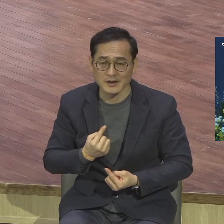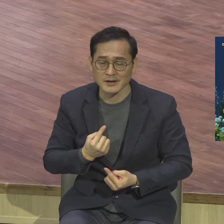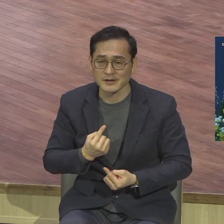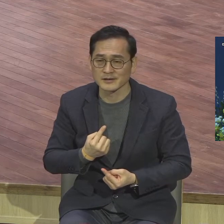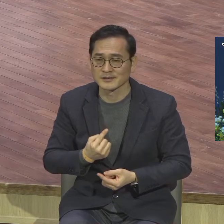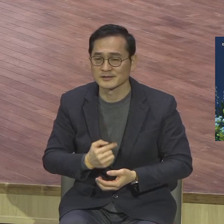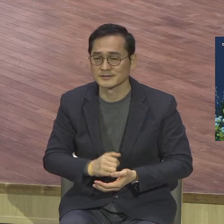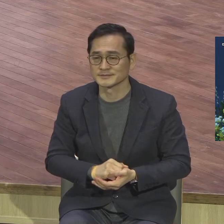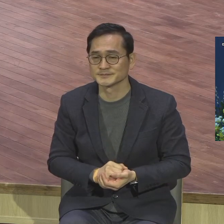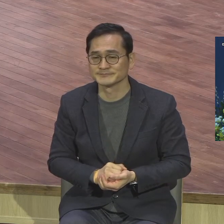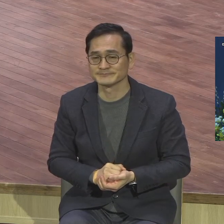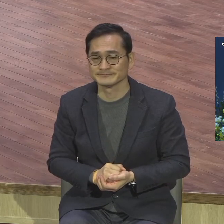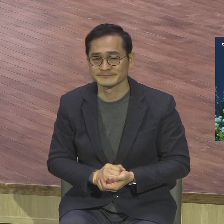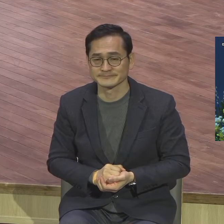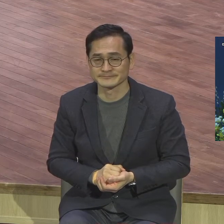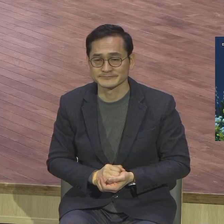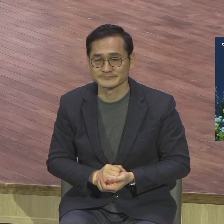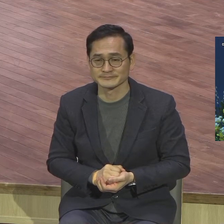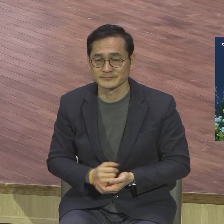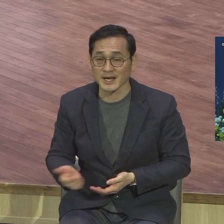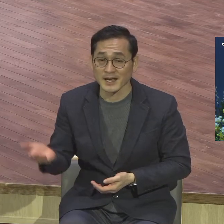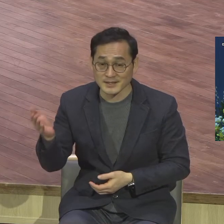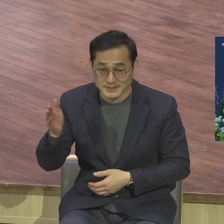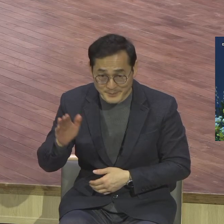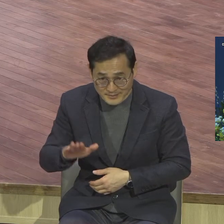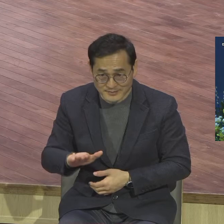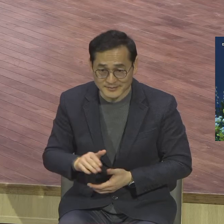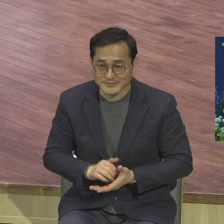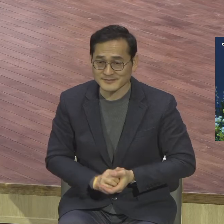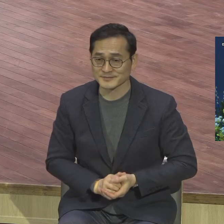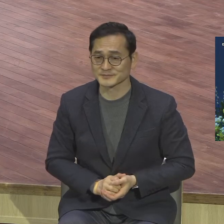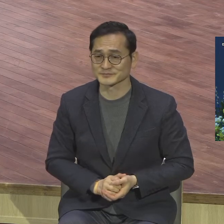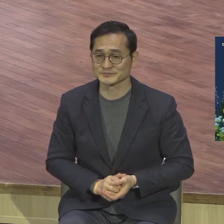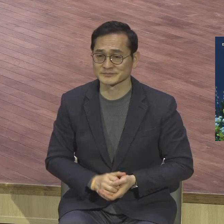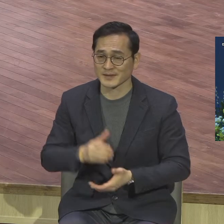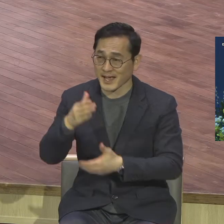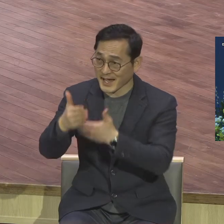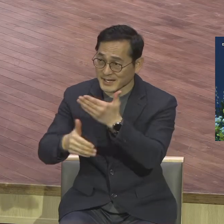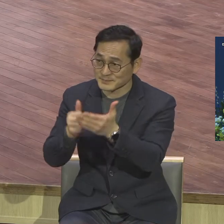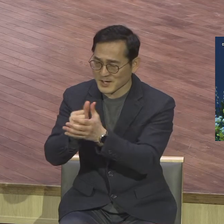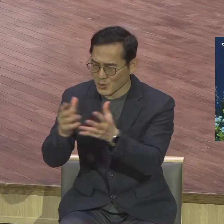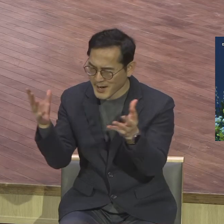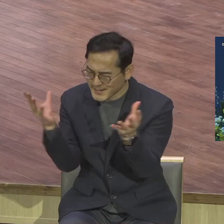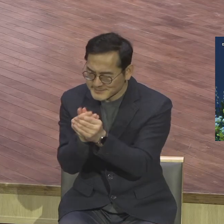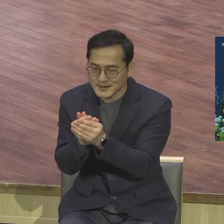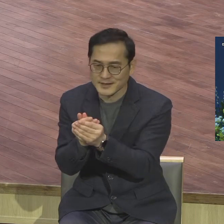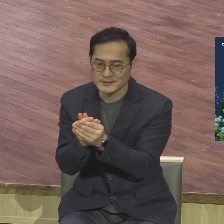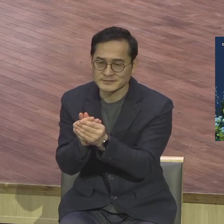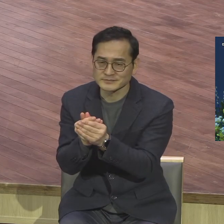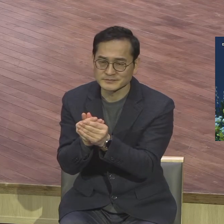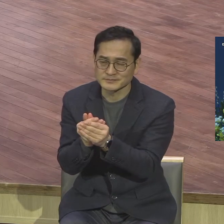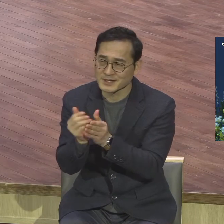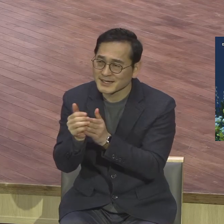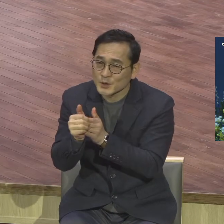그러나 우리는 하나님의 절대 주권을 믿어야 합니다 하나님은